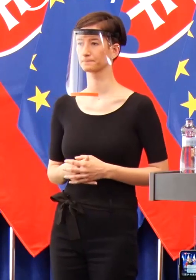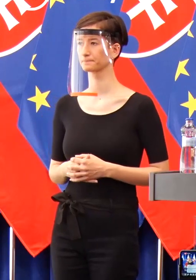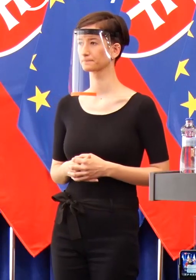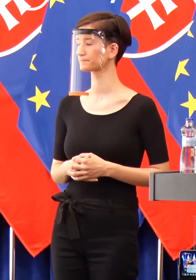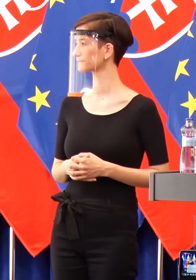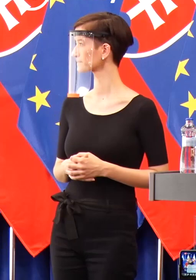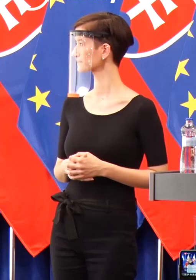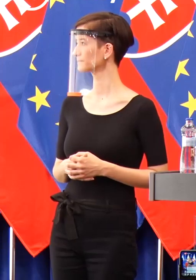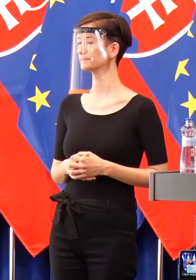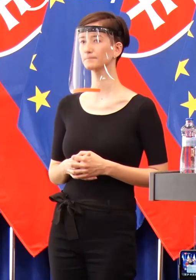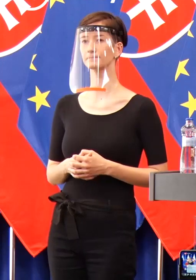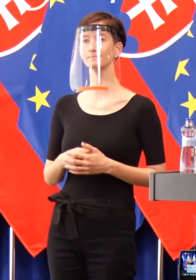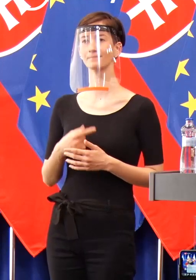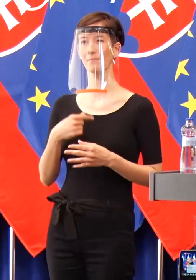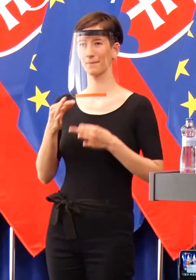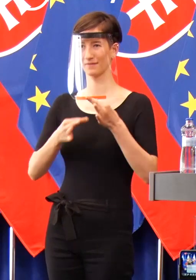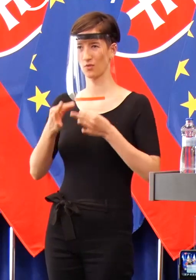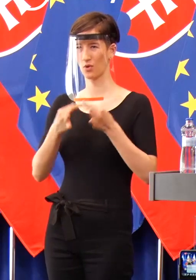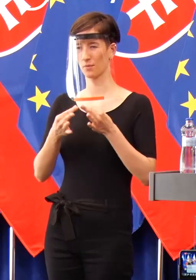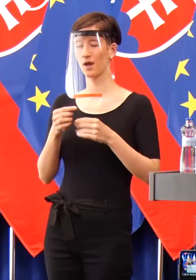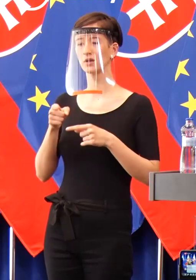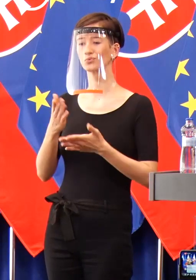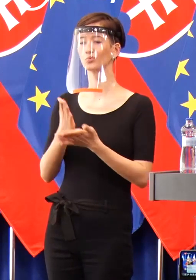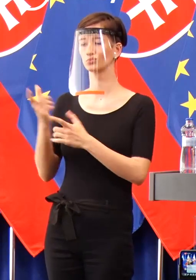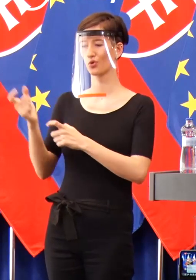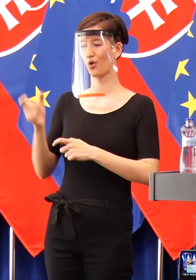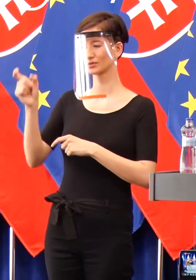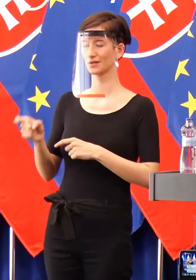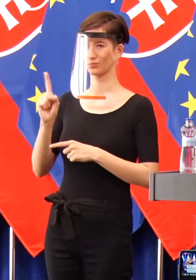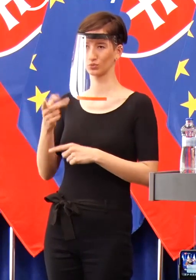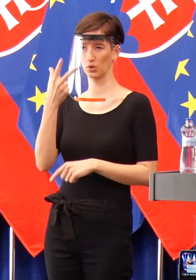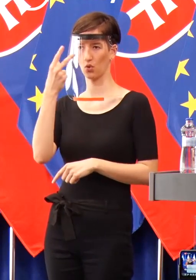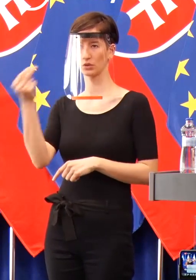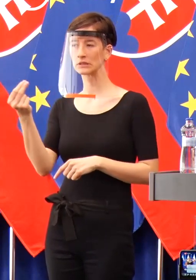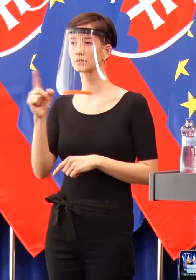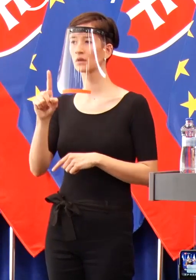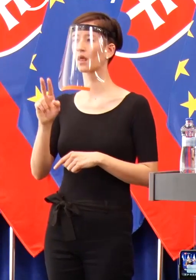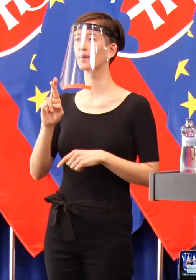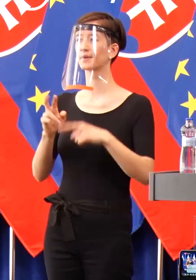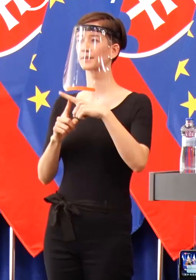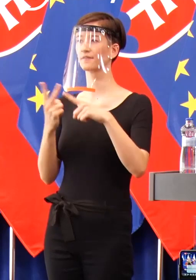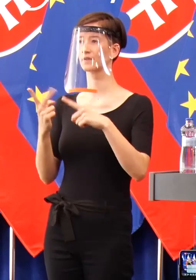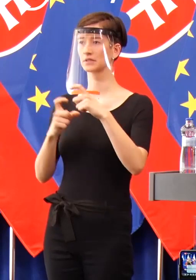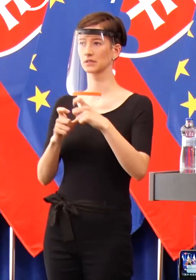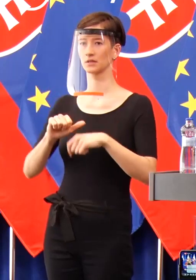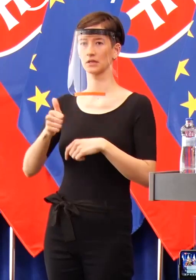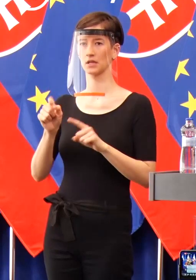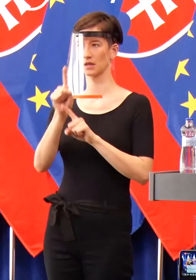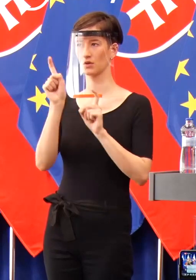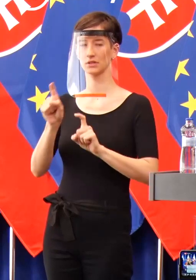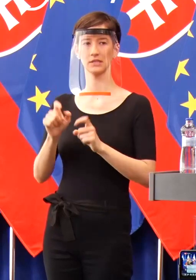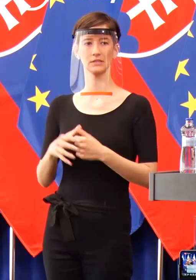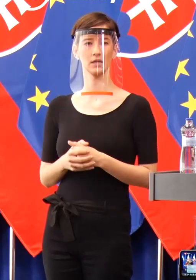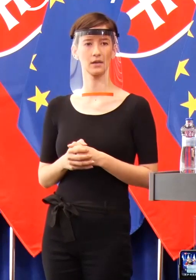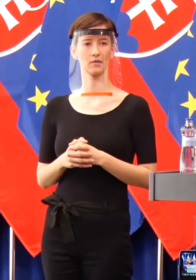informáciu, že pomaličky sa budú musieť naši hostia zberať, ale predsa len ešte možno RTVS jednu otázku, nech sa páči. Fú,